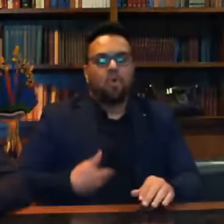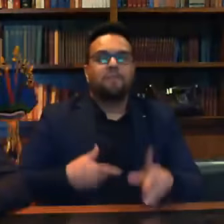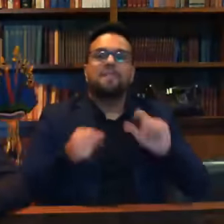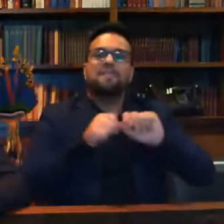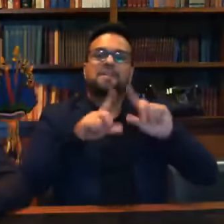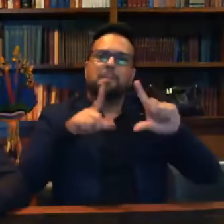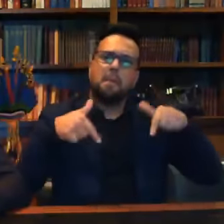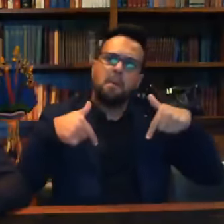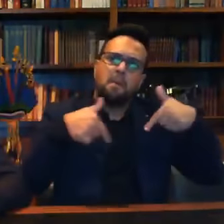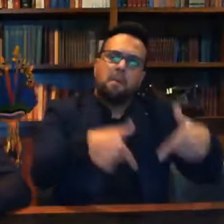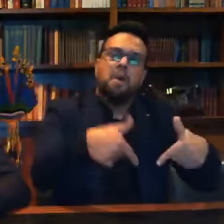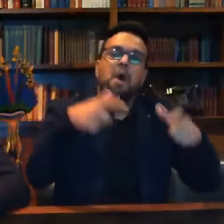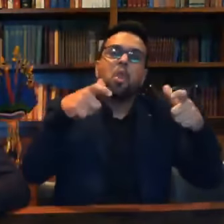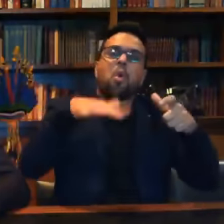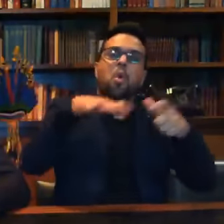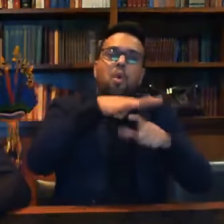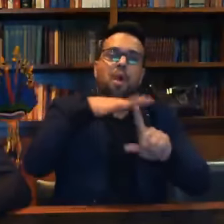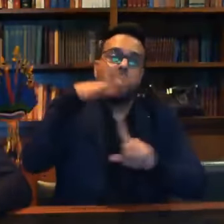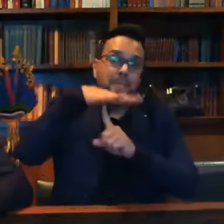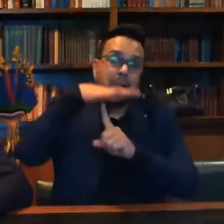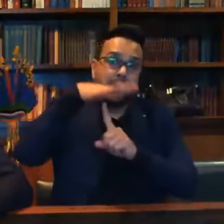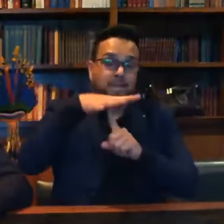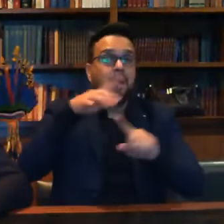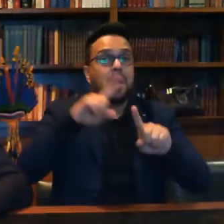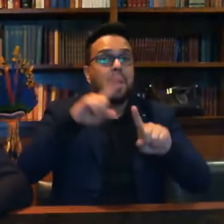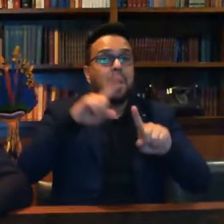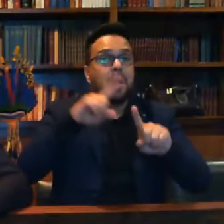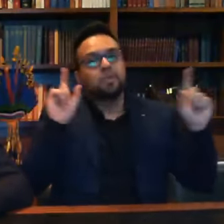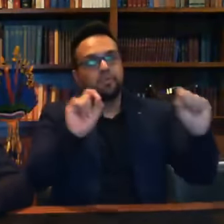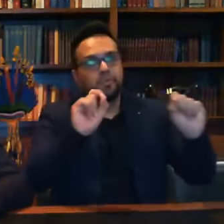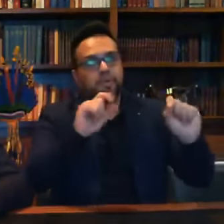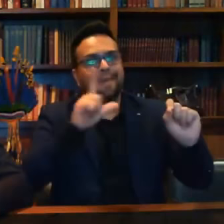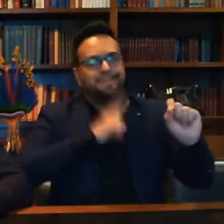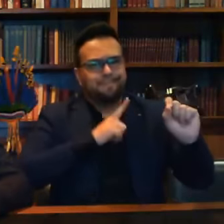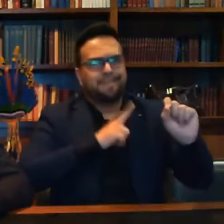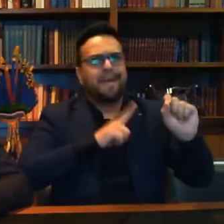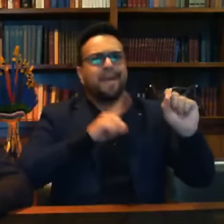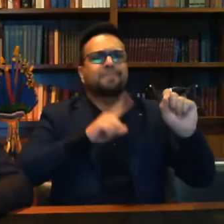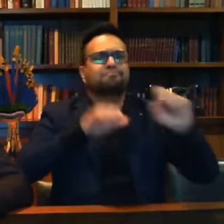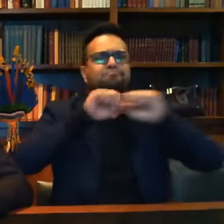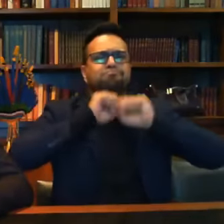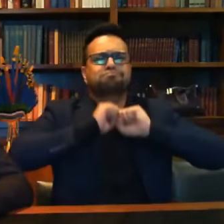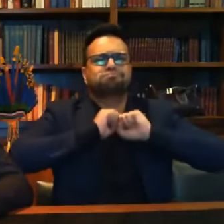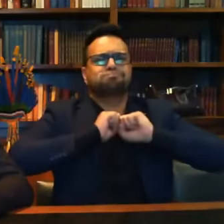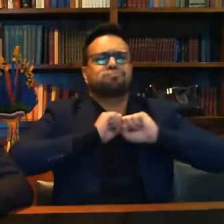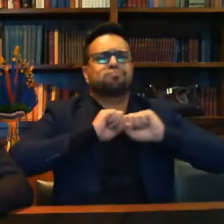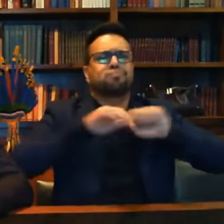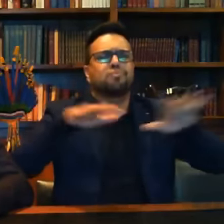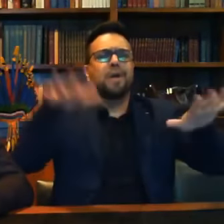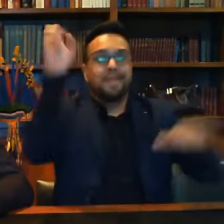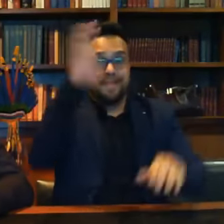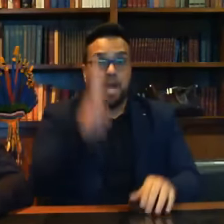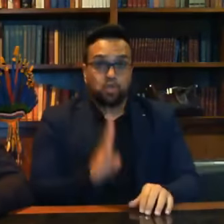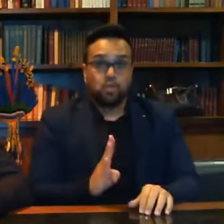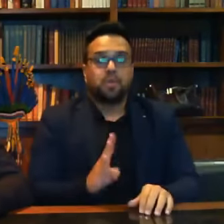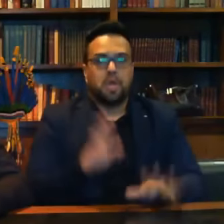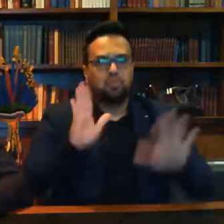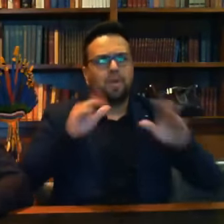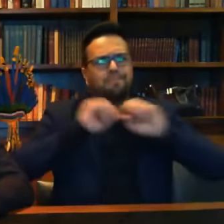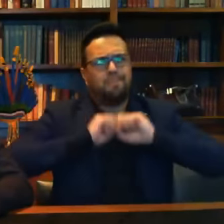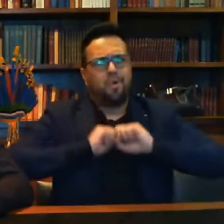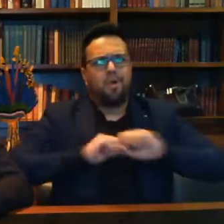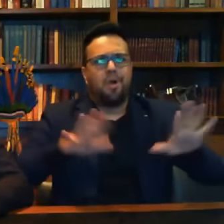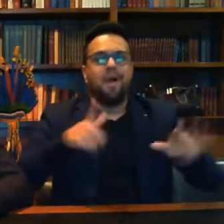no Paraná. Mas, obviamente, alcançou um nível nacional, porque as informações que tivemos, que essa